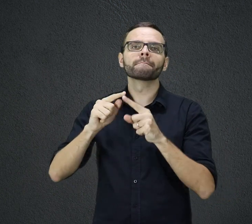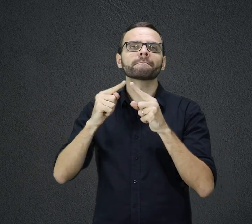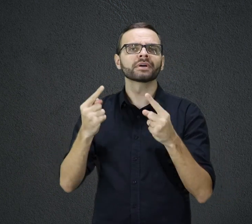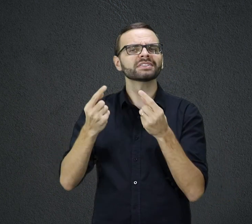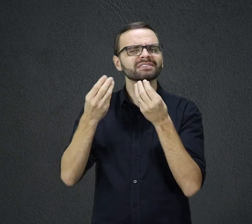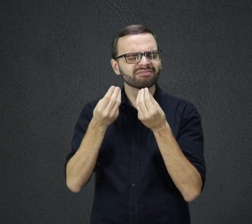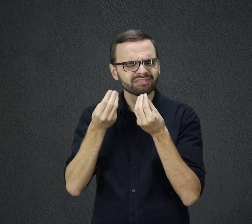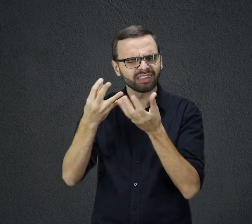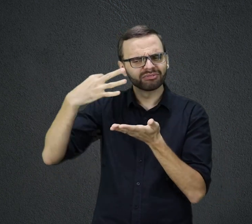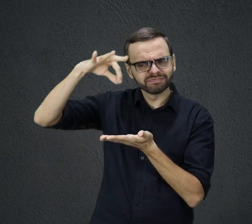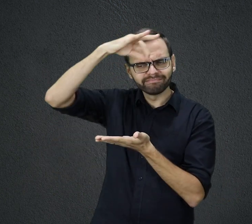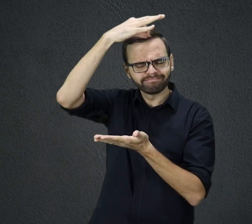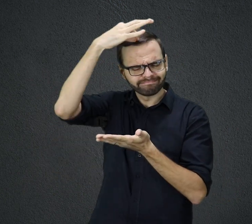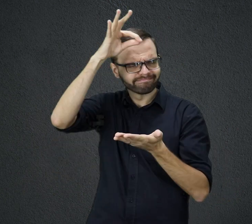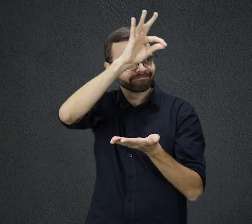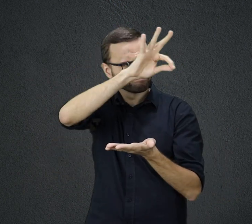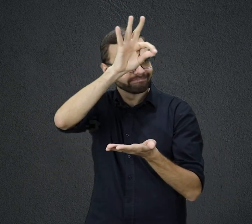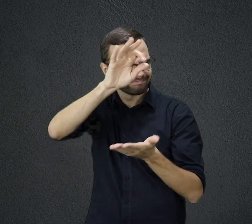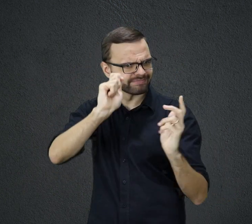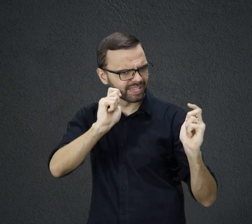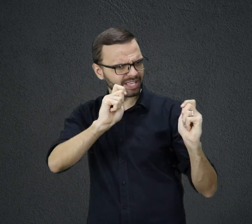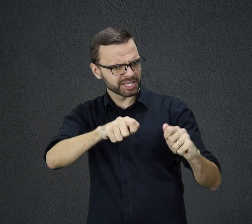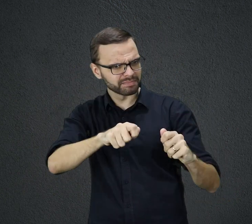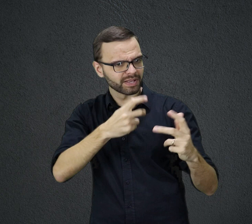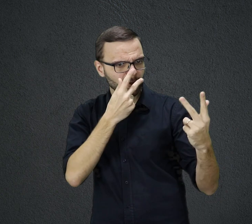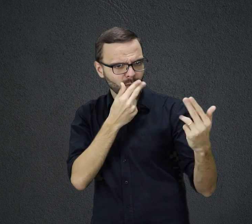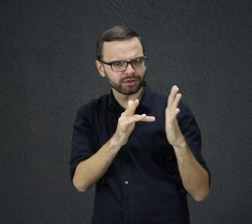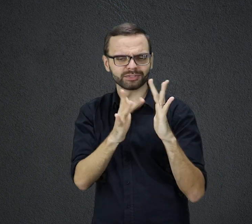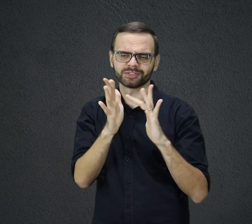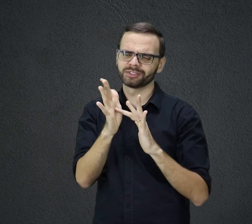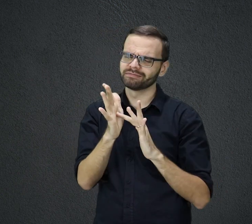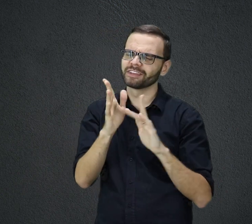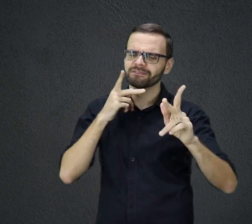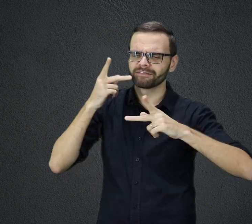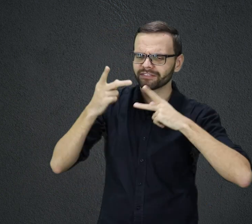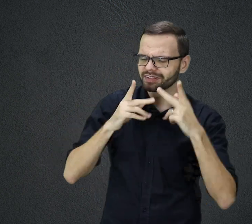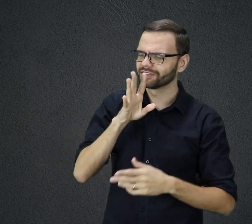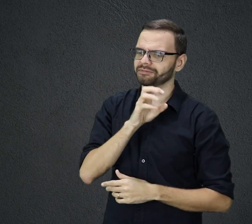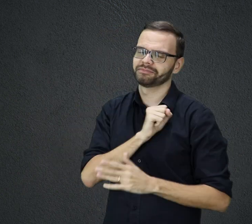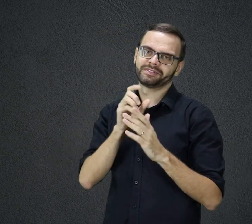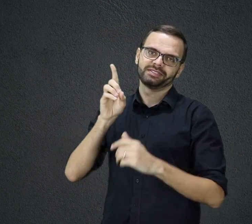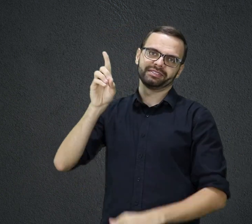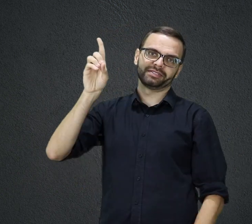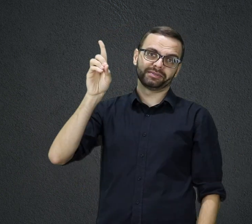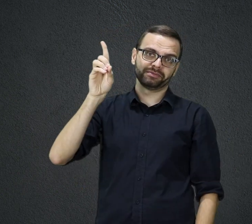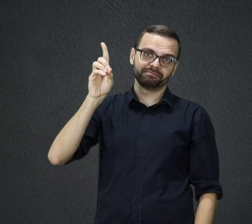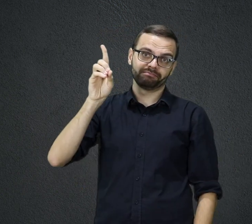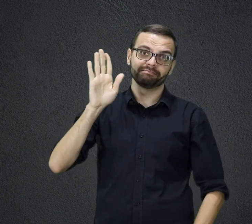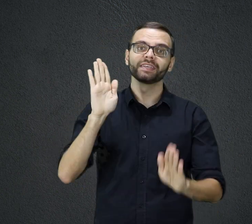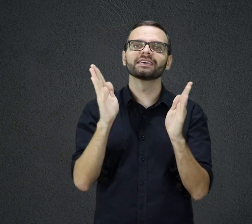capacita a sermos mais parecidos com Cristo e a falar do amor de Deus. O cristão conta com a